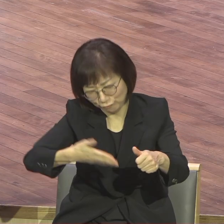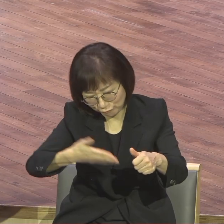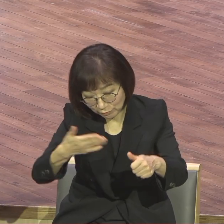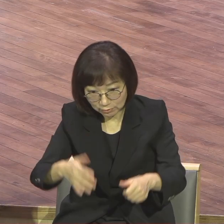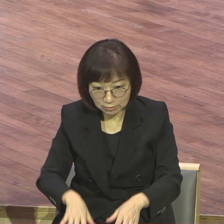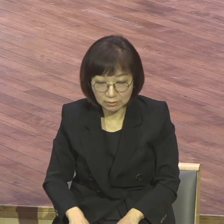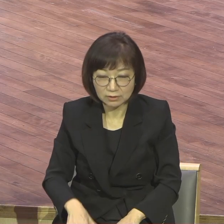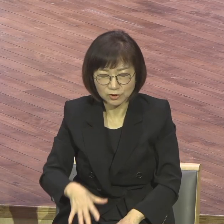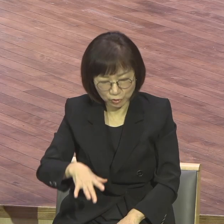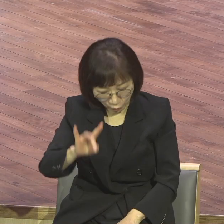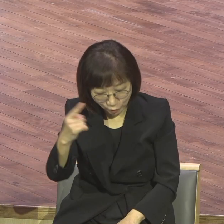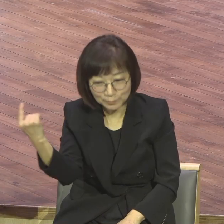성도 여러분